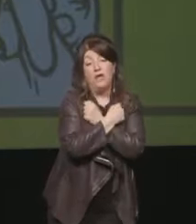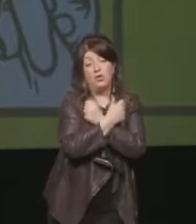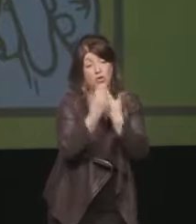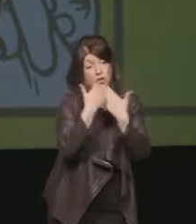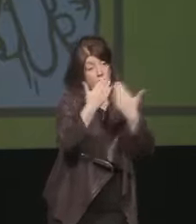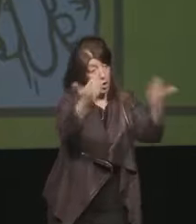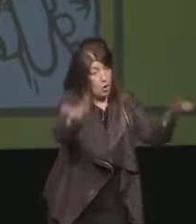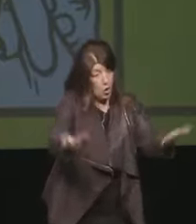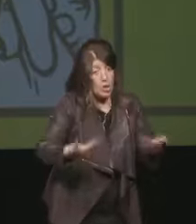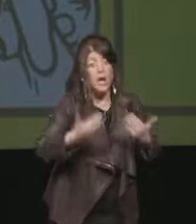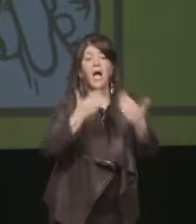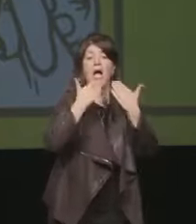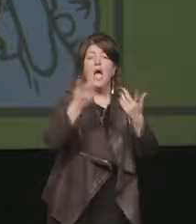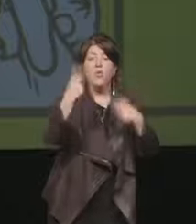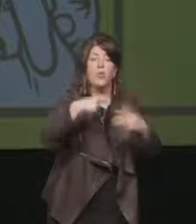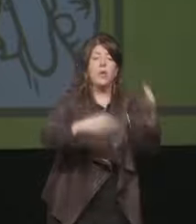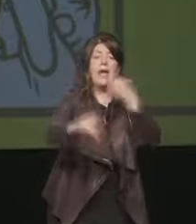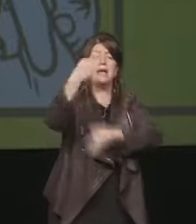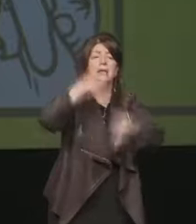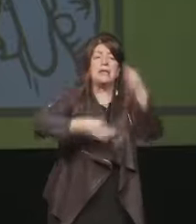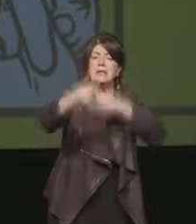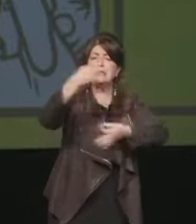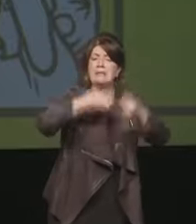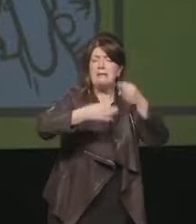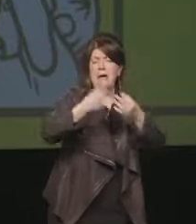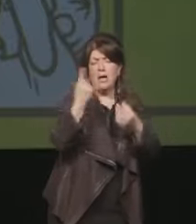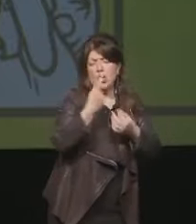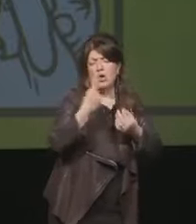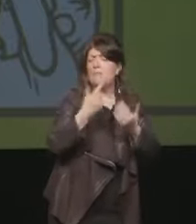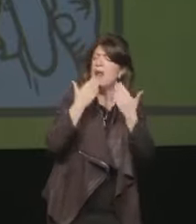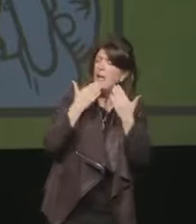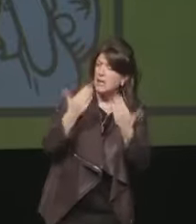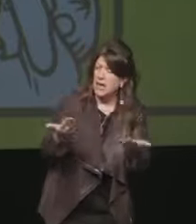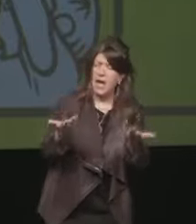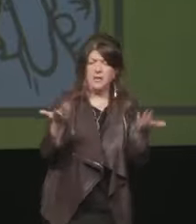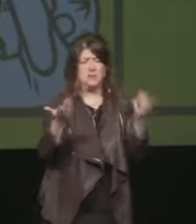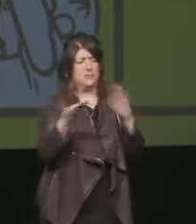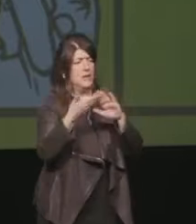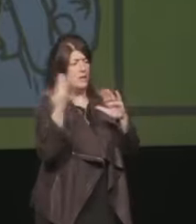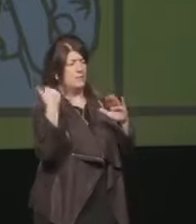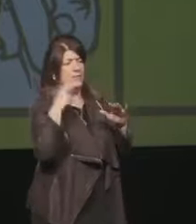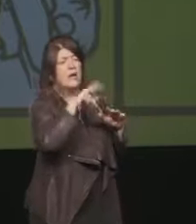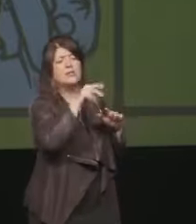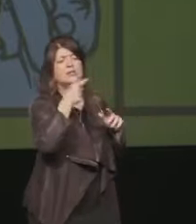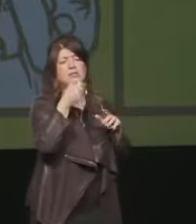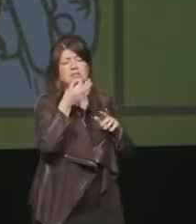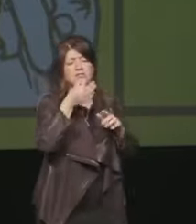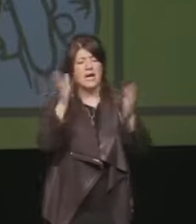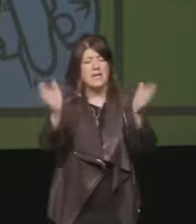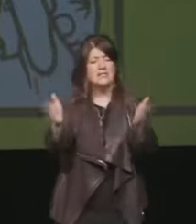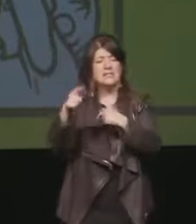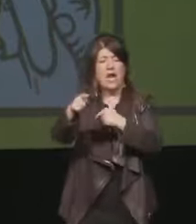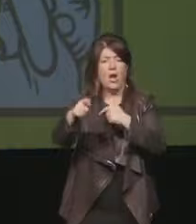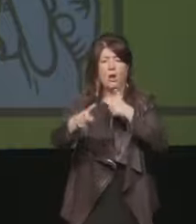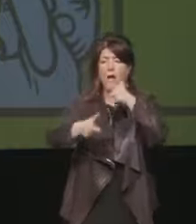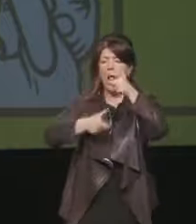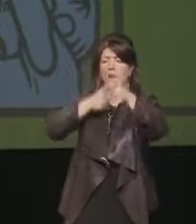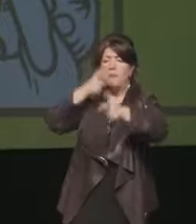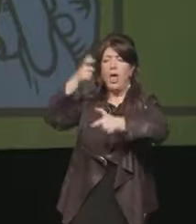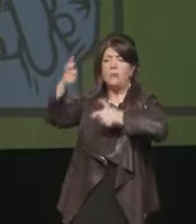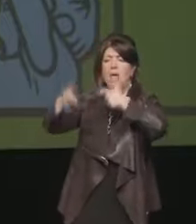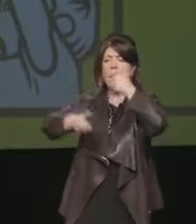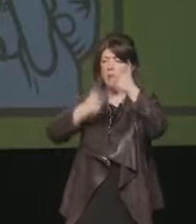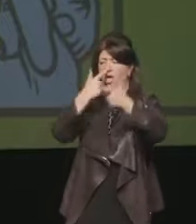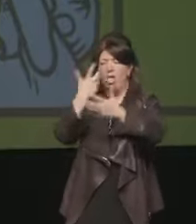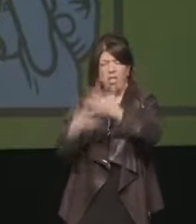qualcosa su cui fare polemica prima lo diceva Bino lo diceva pure Silvio e sicuramente il salone non è immune dalle polemiche anzi certe volte noi prestiamo proprio